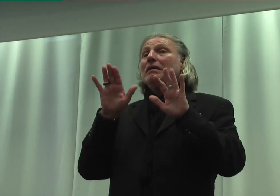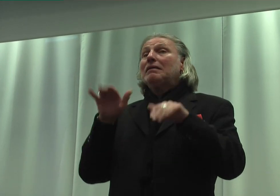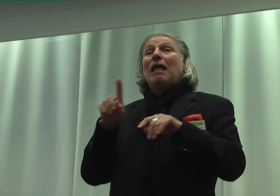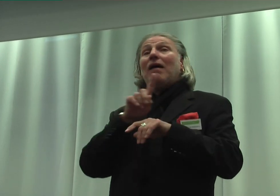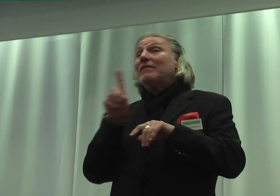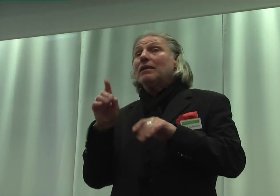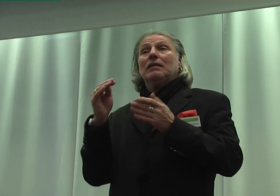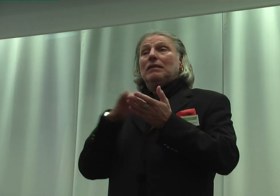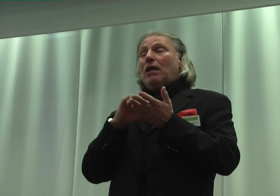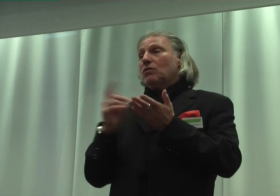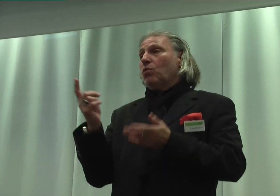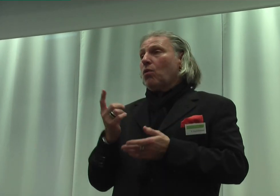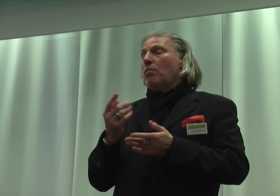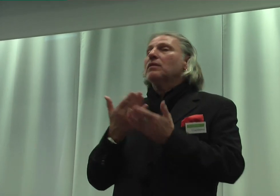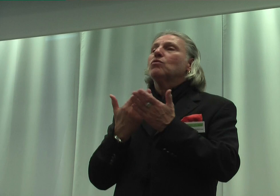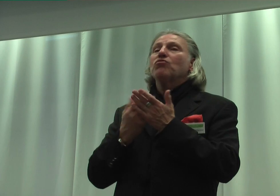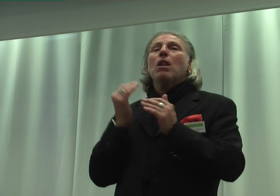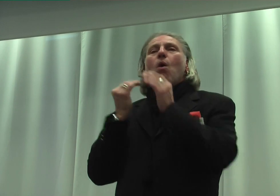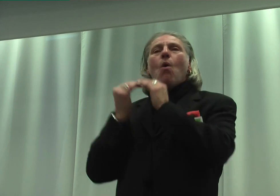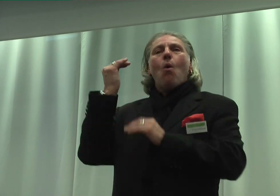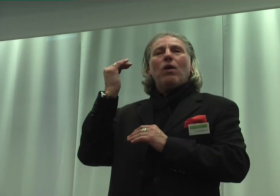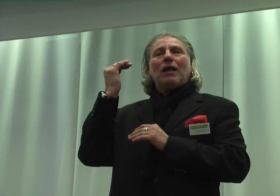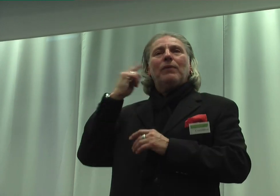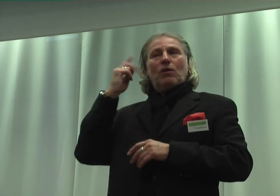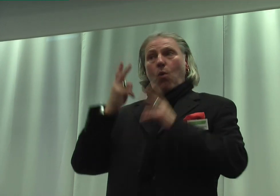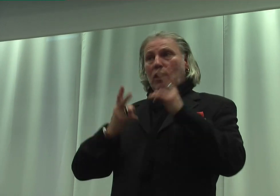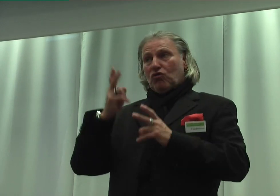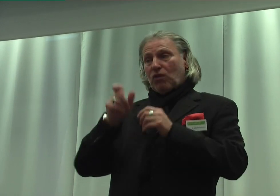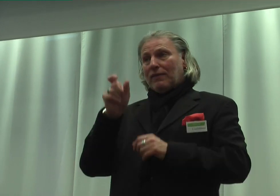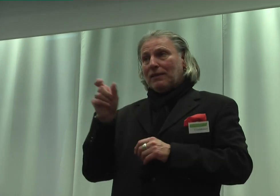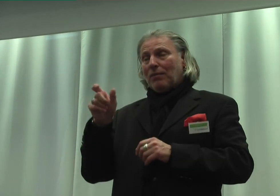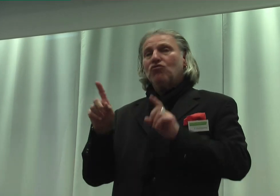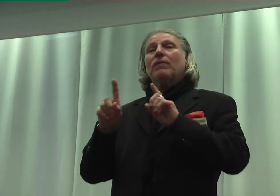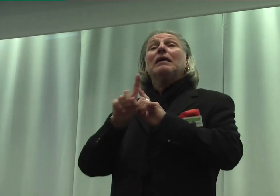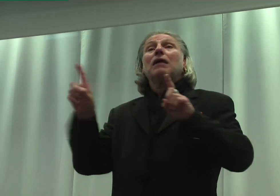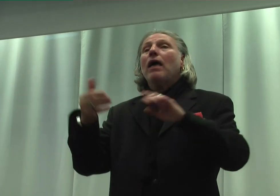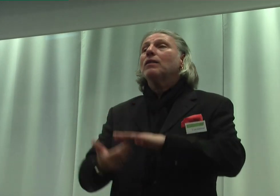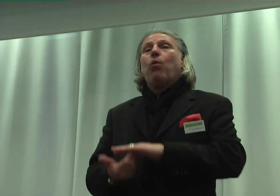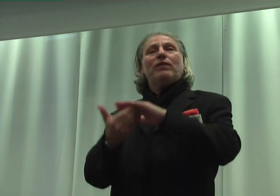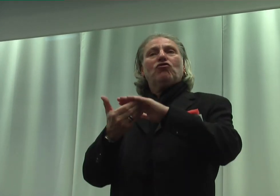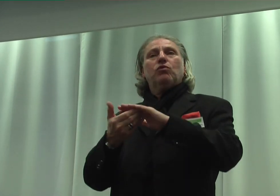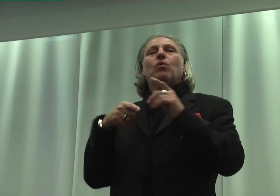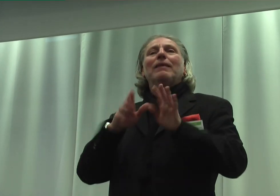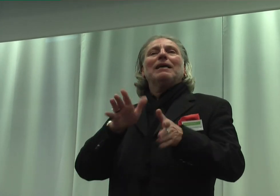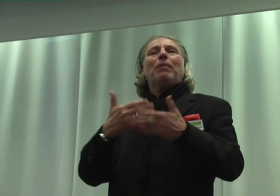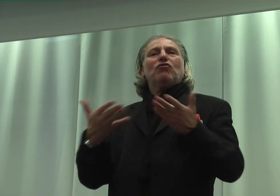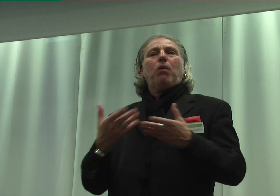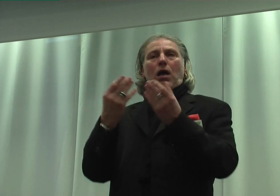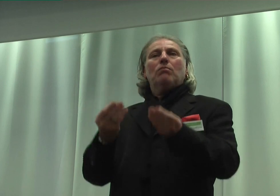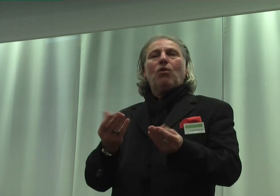kommen, dass sobald die Behinderungskommission keine Unterstützung der Behinderungskommission erfahrt, dass sie